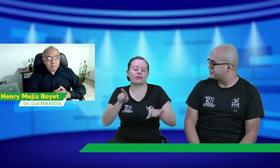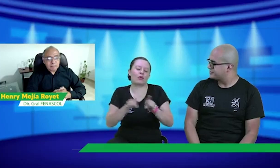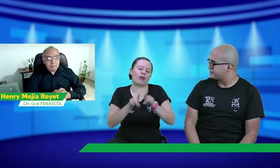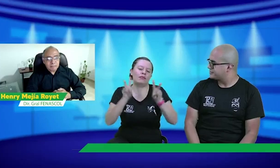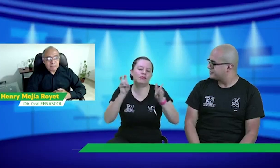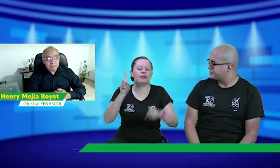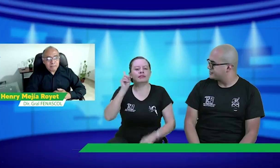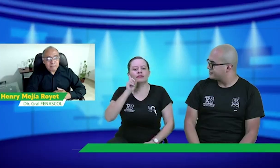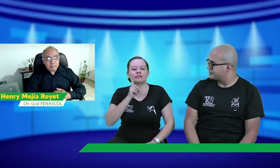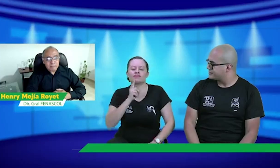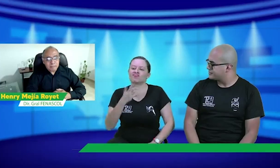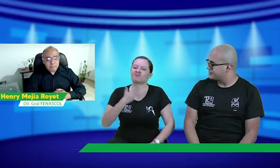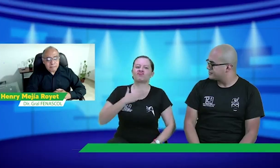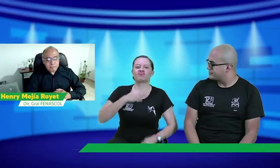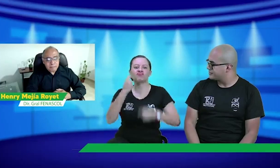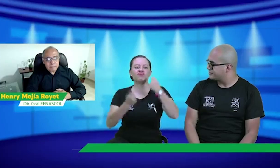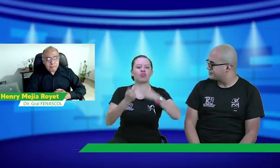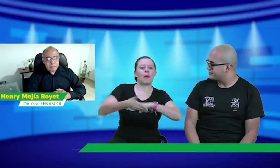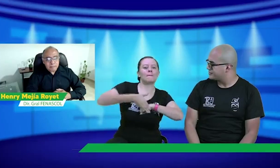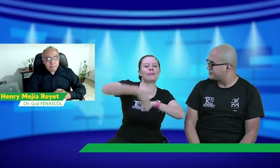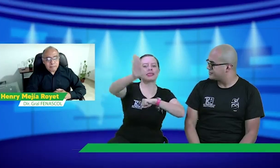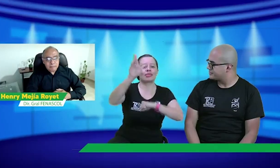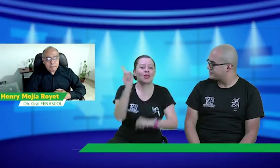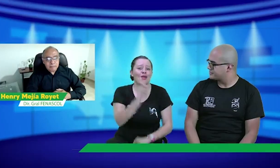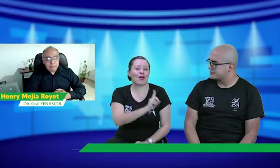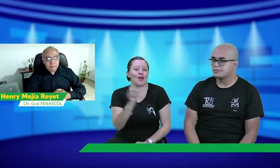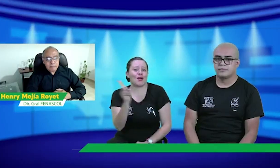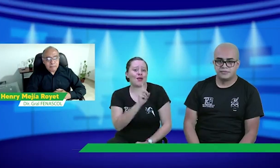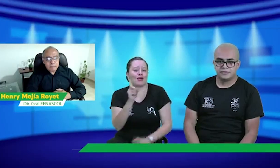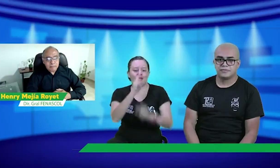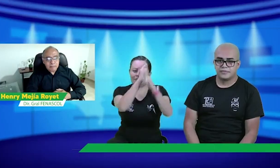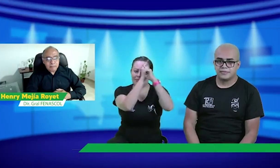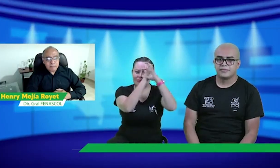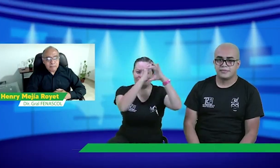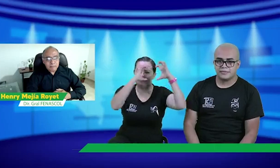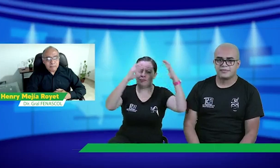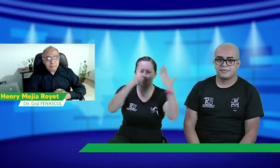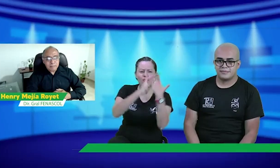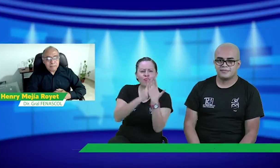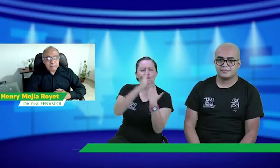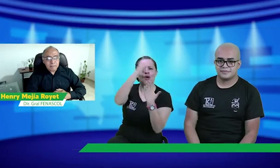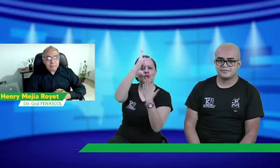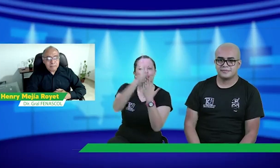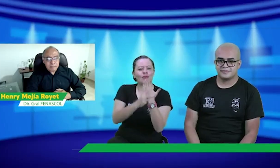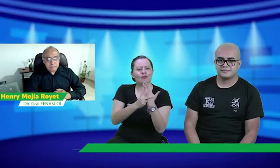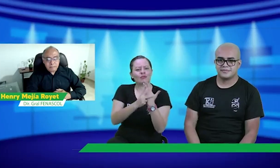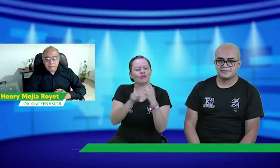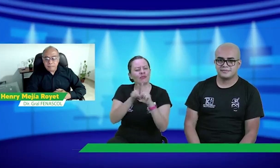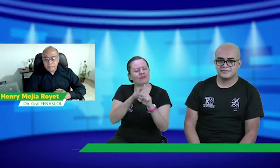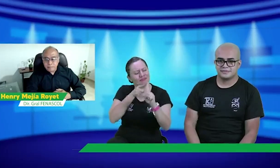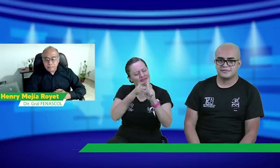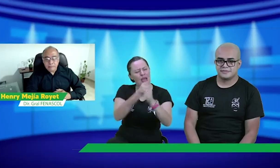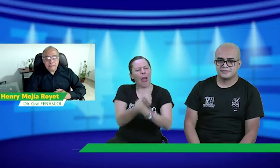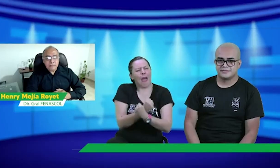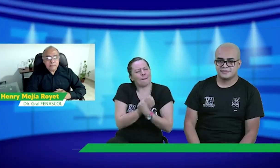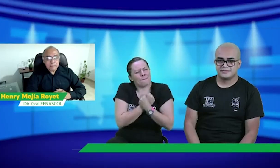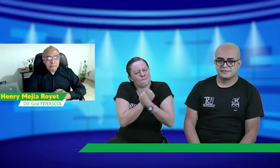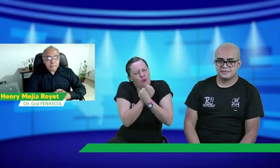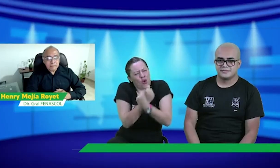es no decir cómo mi negocio así como así. No, sueñenlo, proyectenlo. Tener, aman